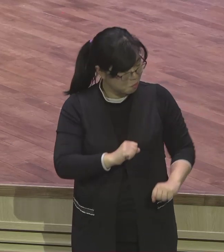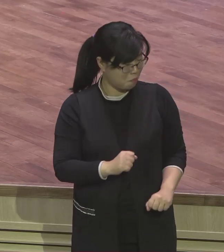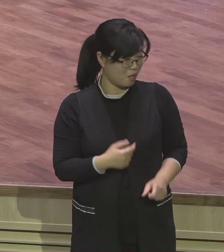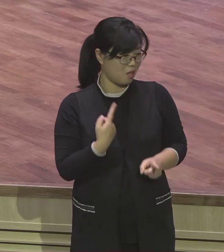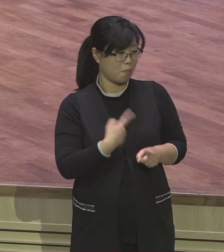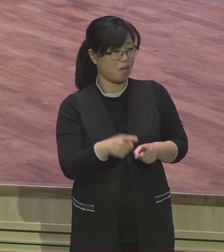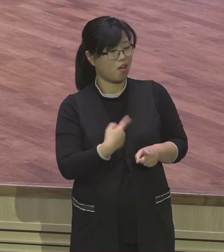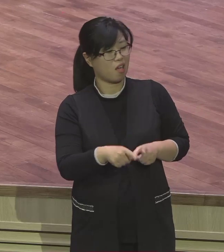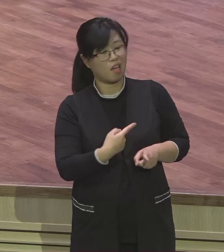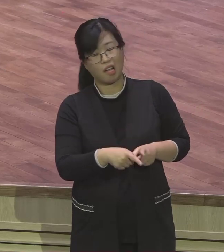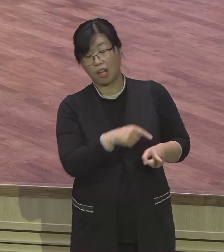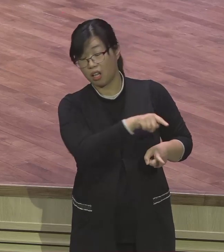전혀 입에 실패한 사람이요.